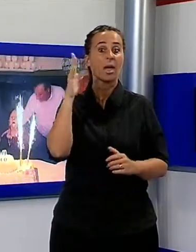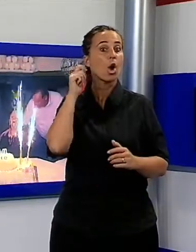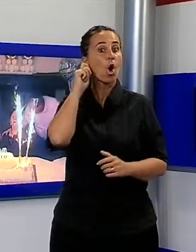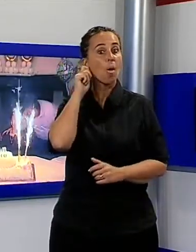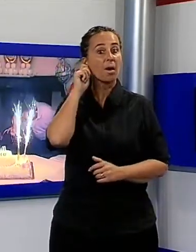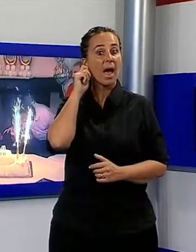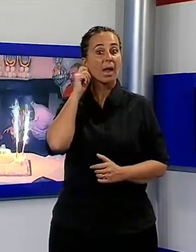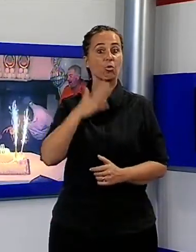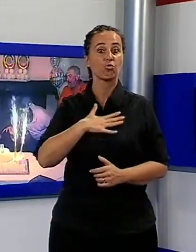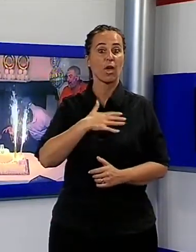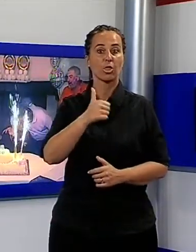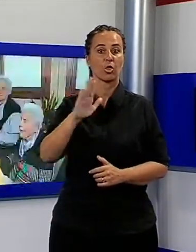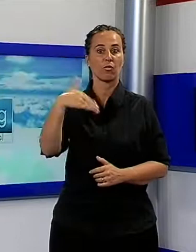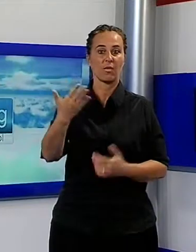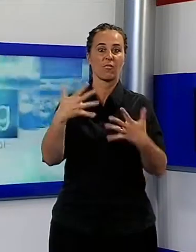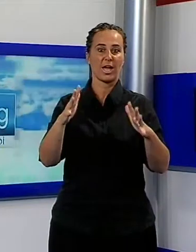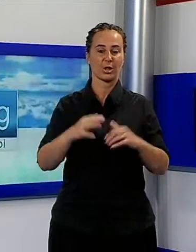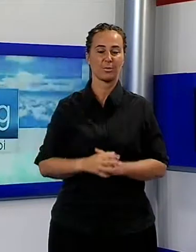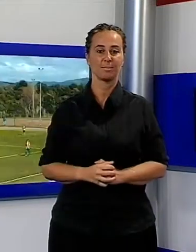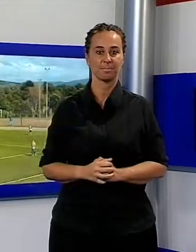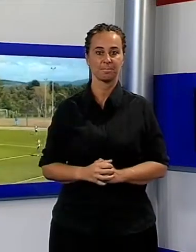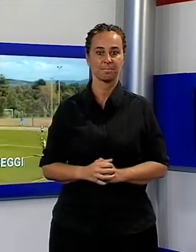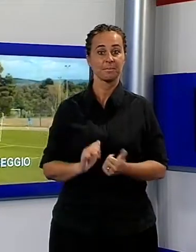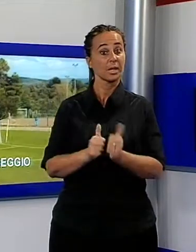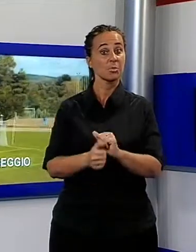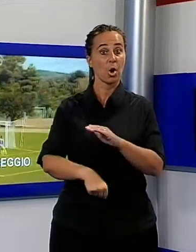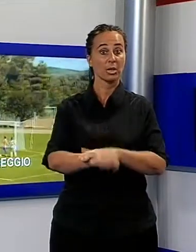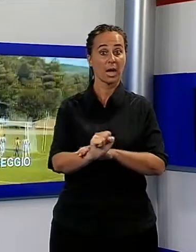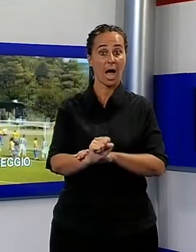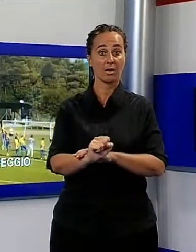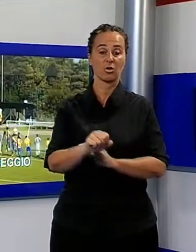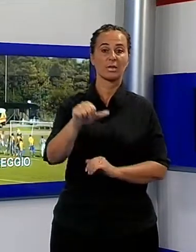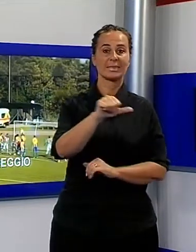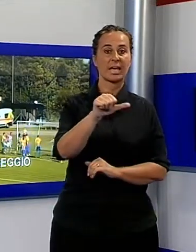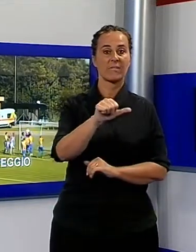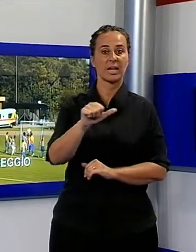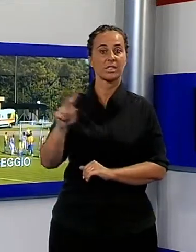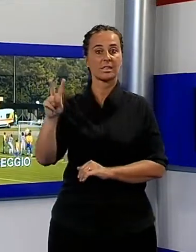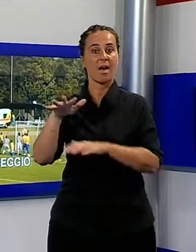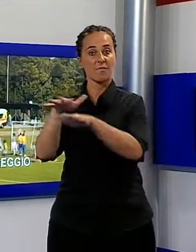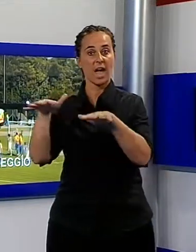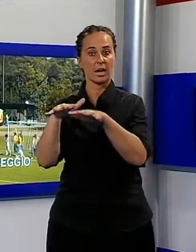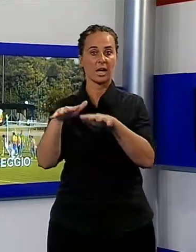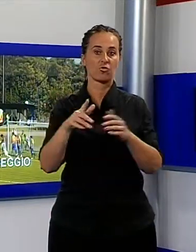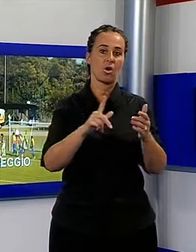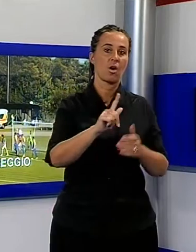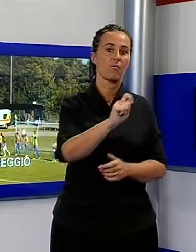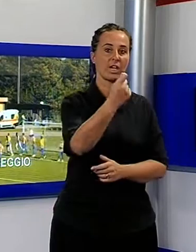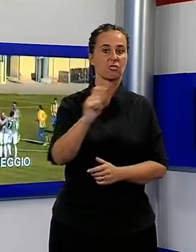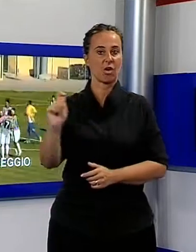in questo weekend. Lo sport e il calcio, Serevezza e Via Reggio, gonfie vele, nella terza giornata di Serie D il Serevezza liquida al Monte